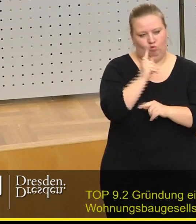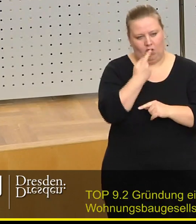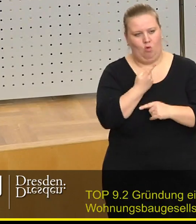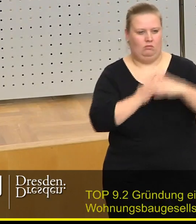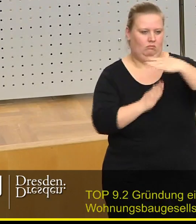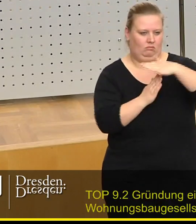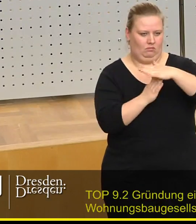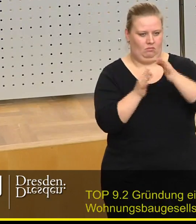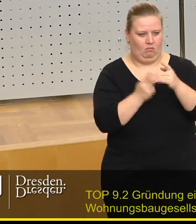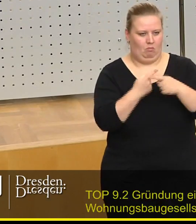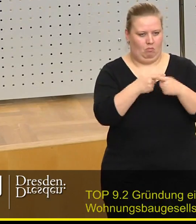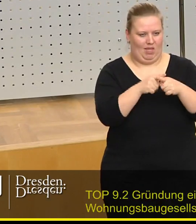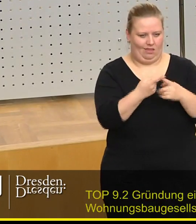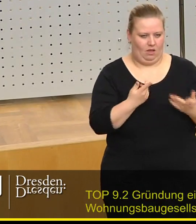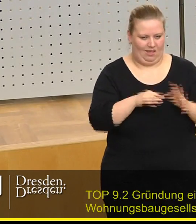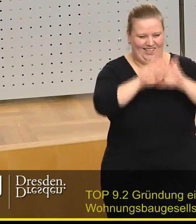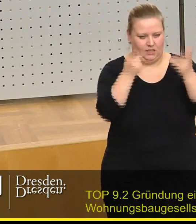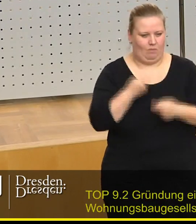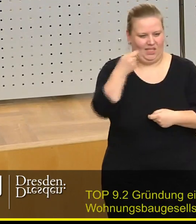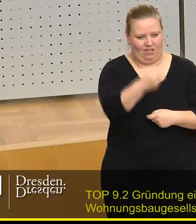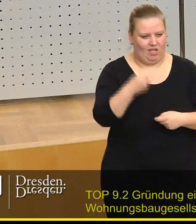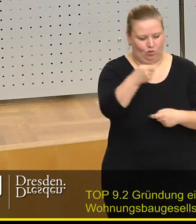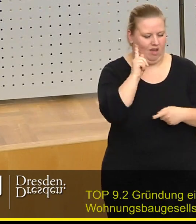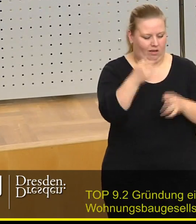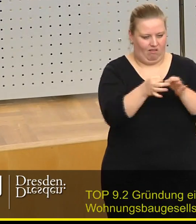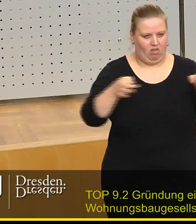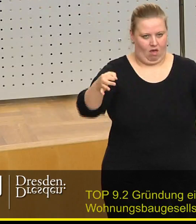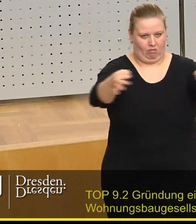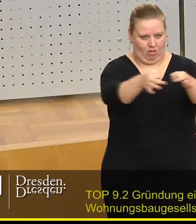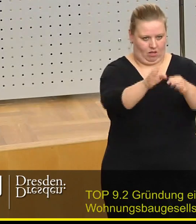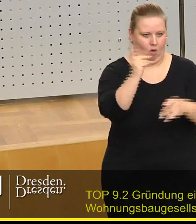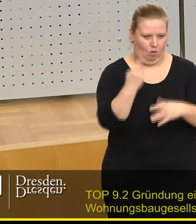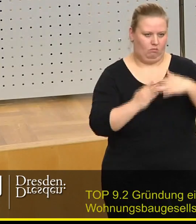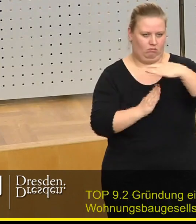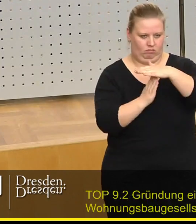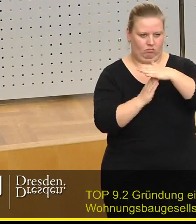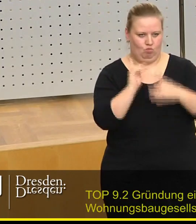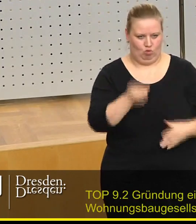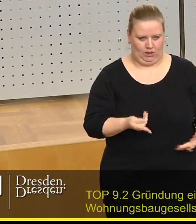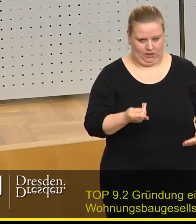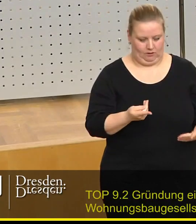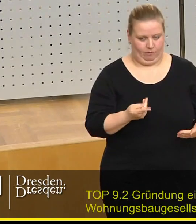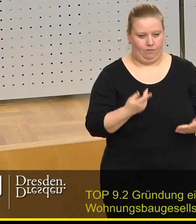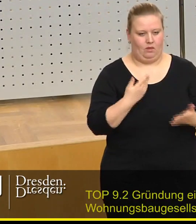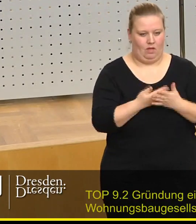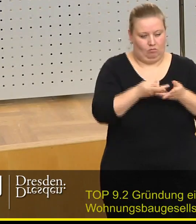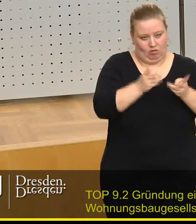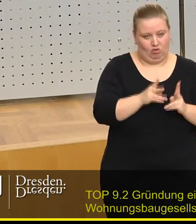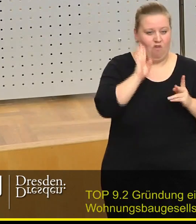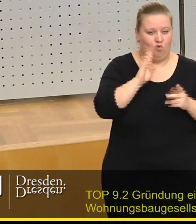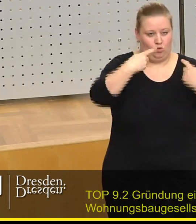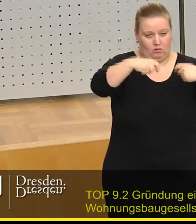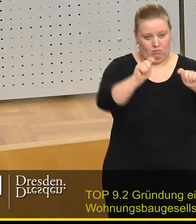Miete je Quadratmeter die Gesamtinvestition je Quadratmeter Wohnraum ebenfalls nach oben gedeckelt werden. Der städtische